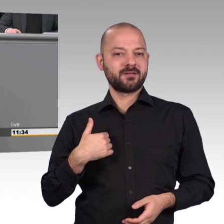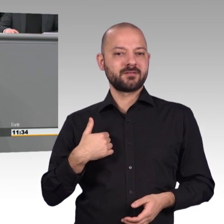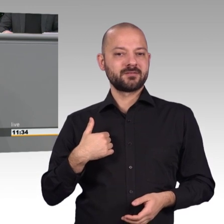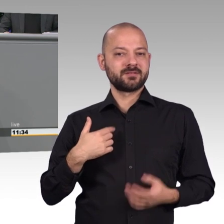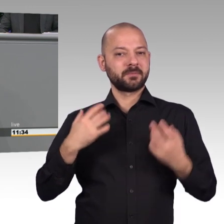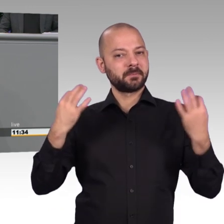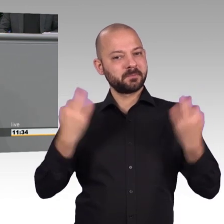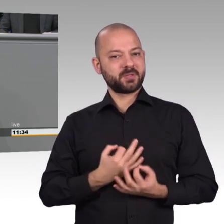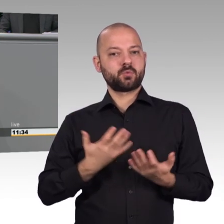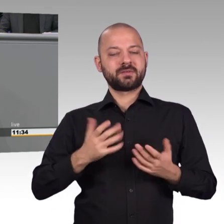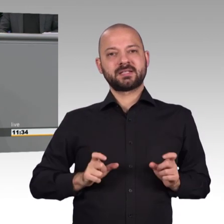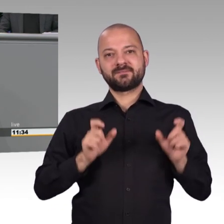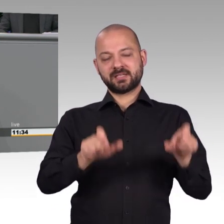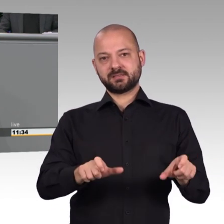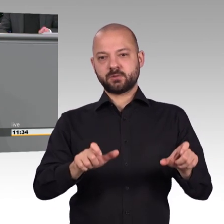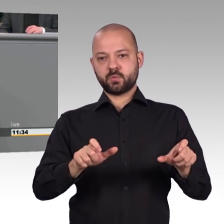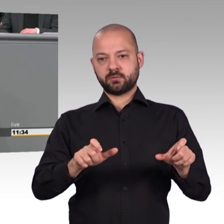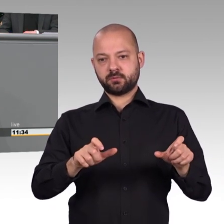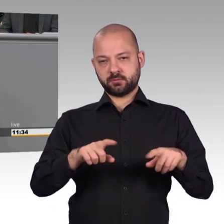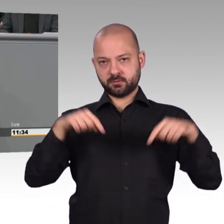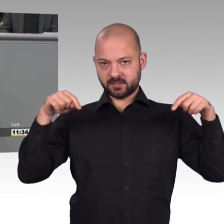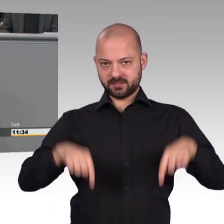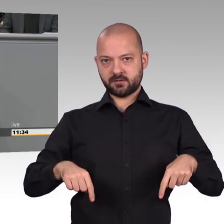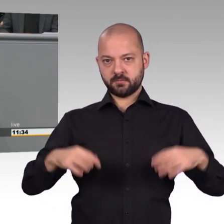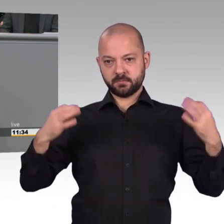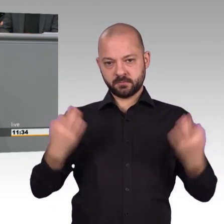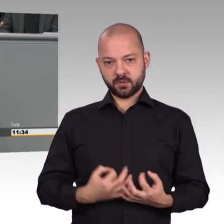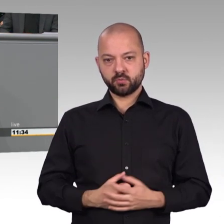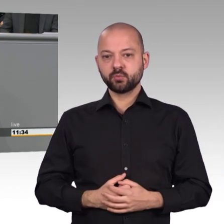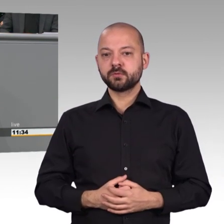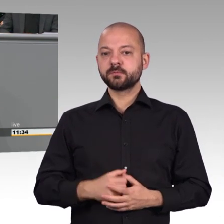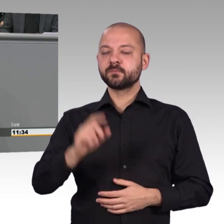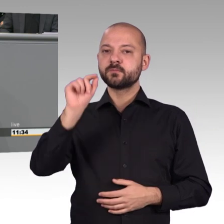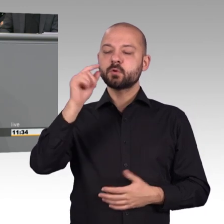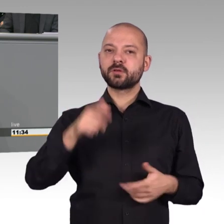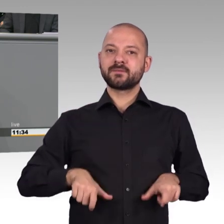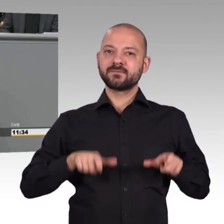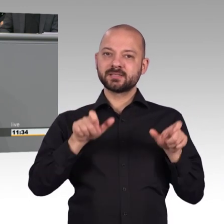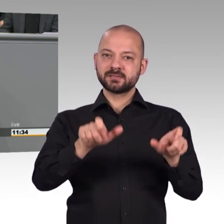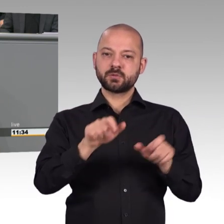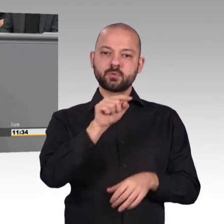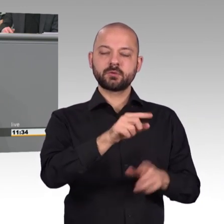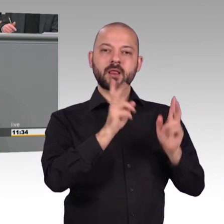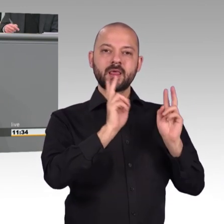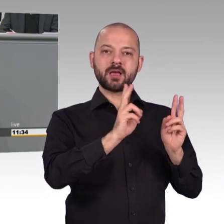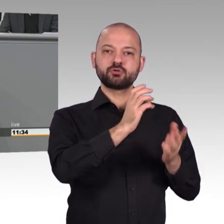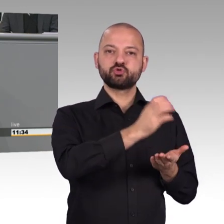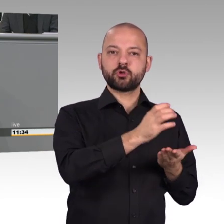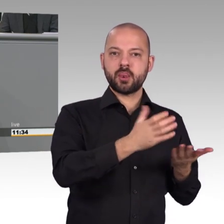Sie müssen sich auf der anderen Seite auch darauf verlassen können, dass wir als Staat alles dafür tun, keine Backdoors erhalten und eben auch